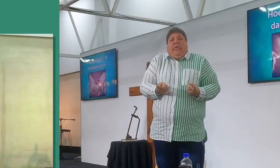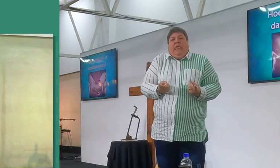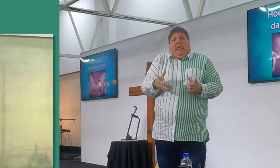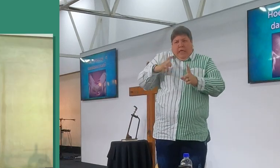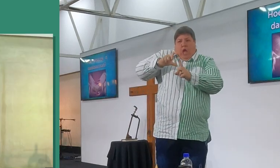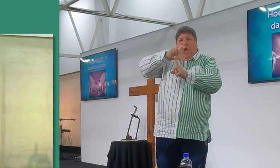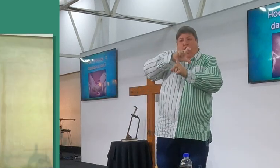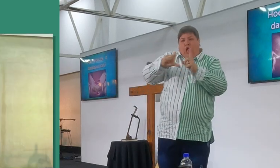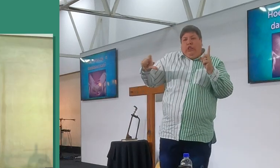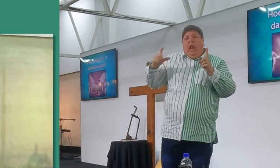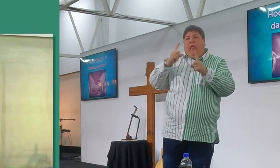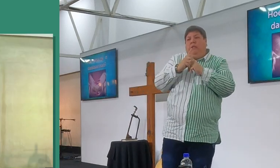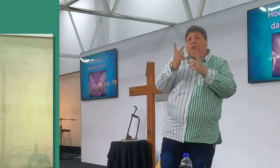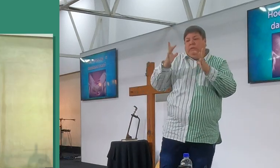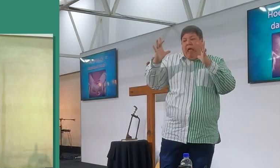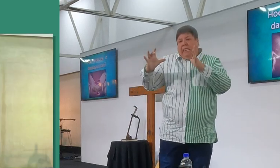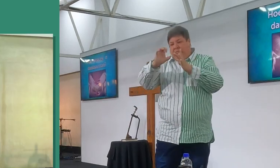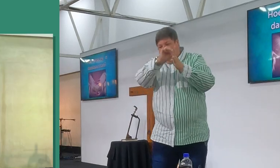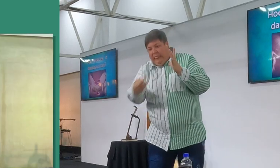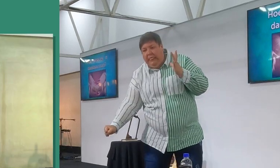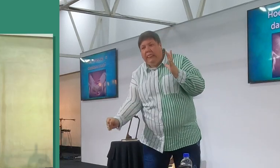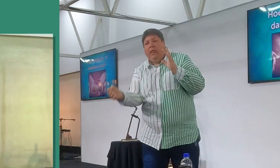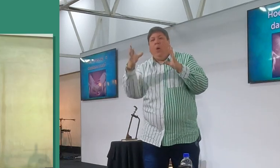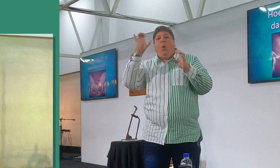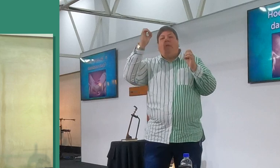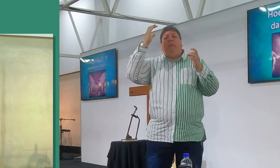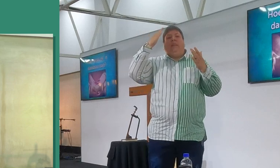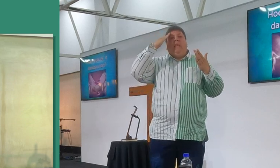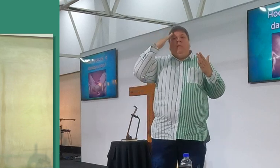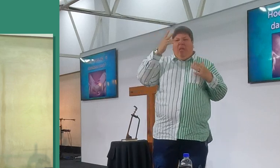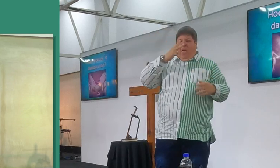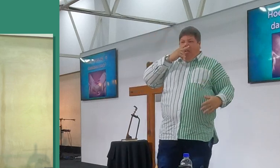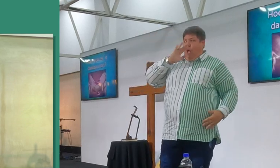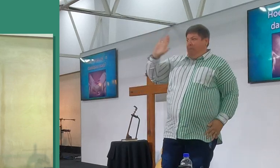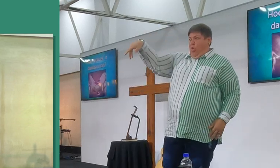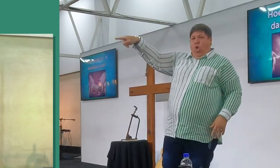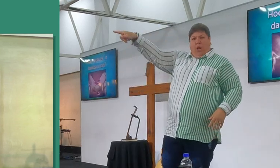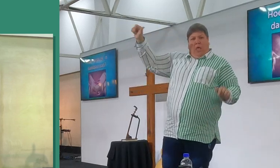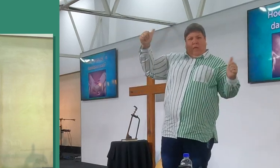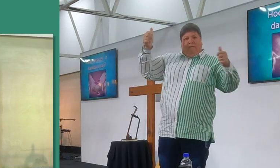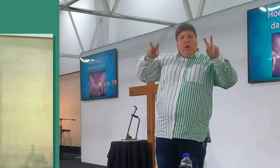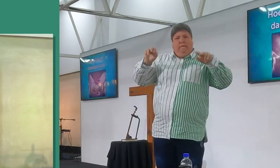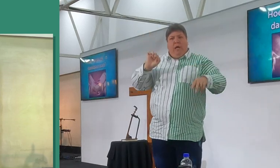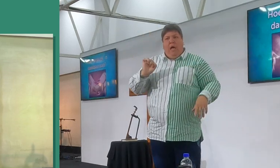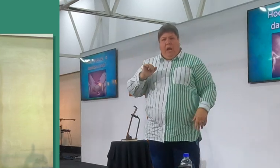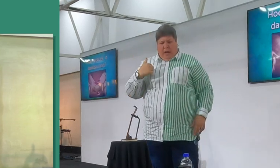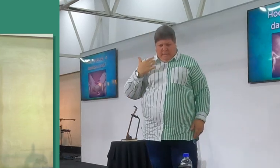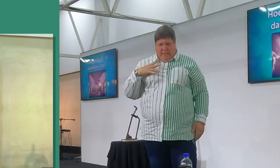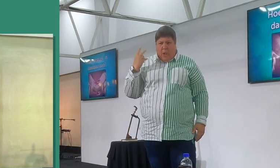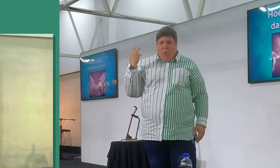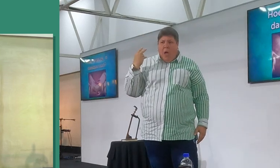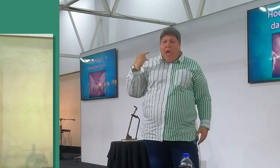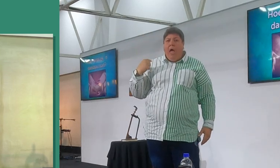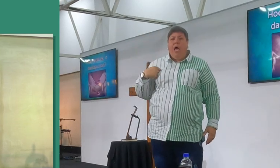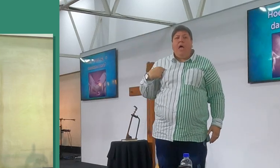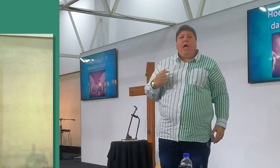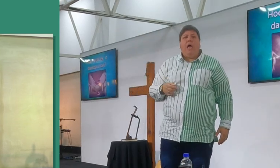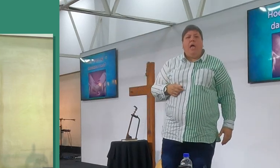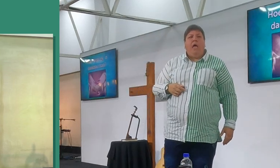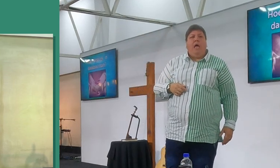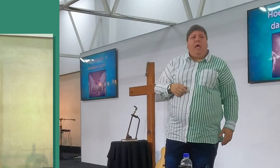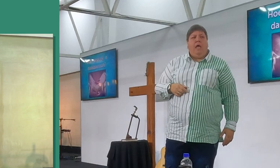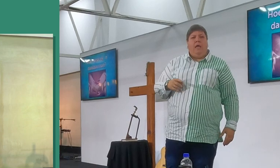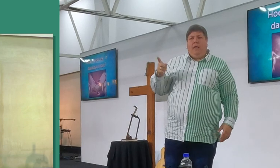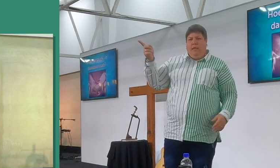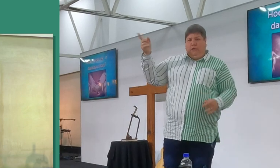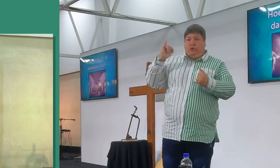trek ons altyd in die gat van ondankbaarheid he. Kyk nou, die bierman het nou weer in die wekaar gekoem. Ek is seker, hy het op skuld